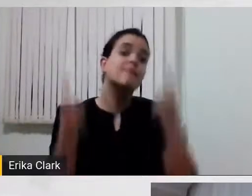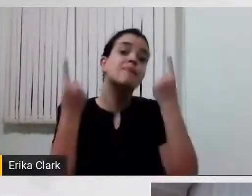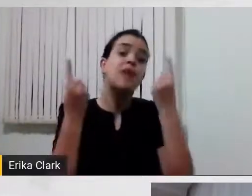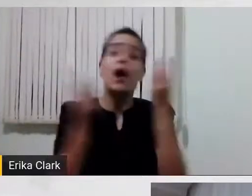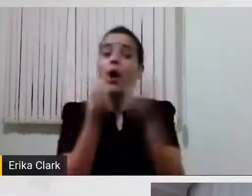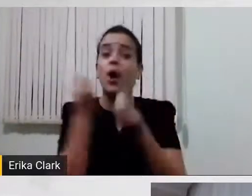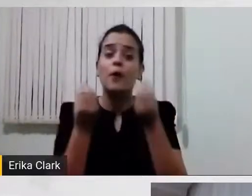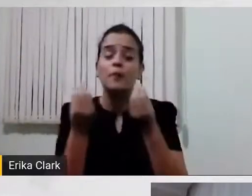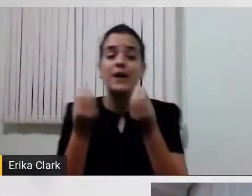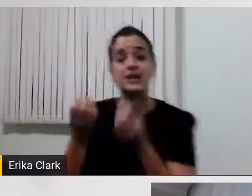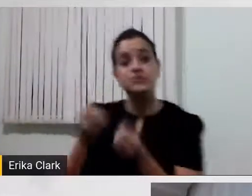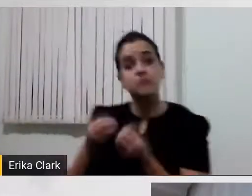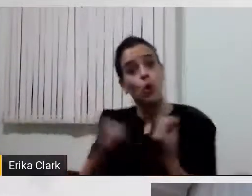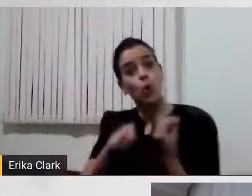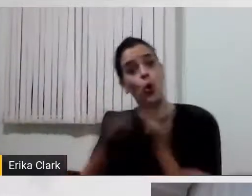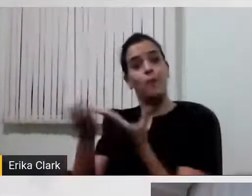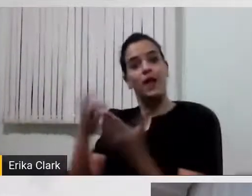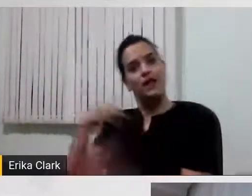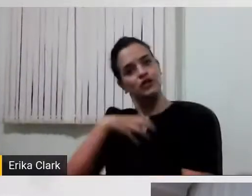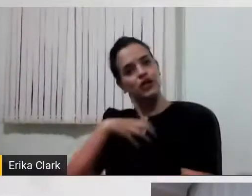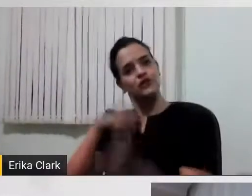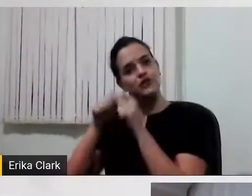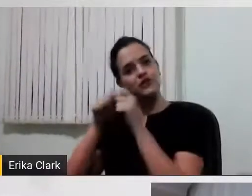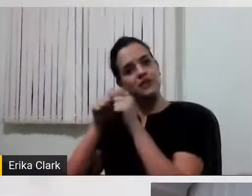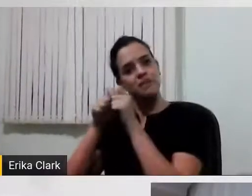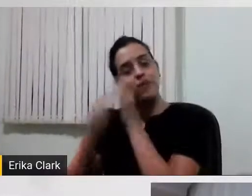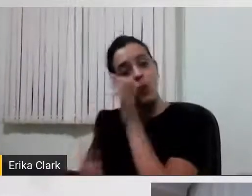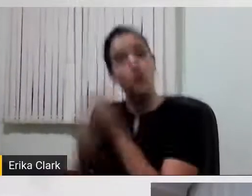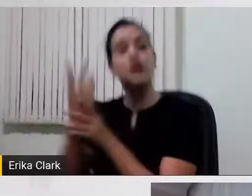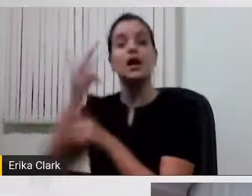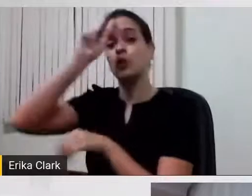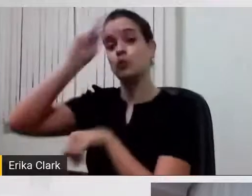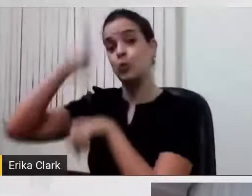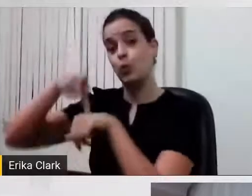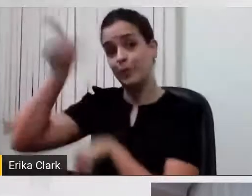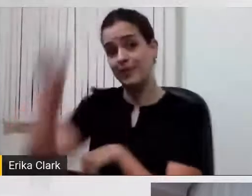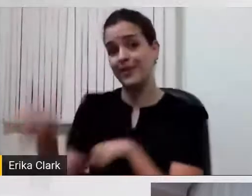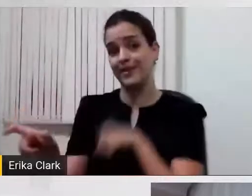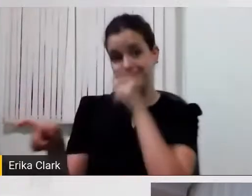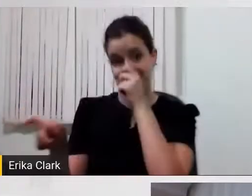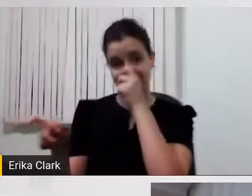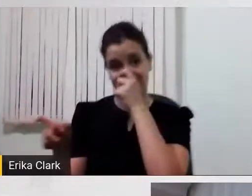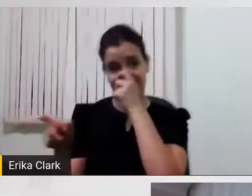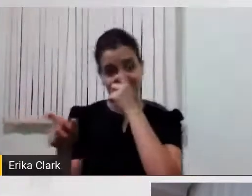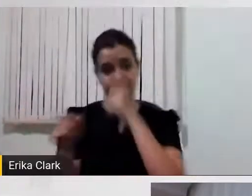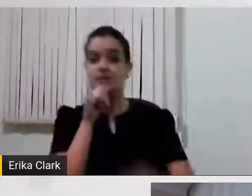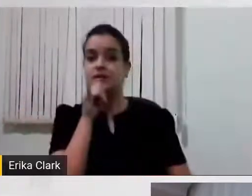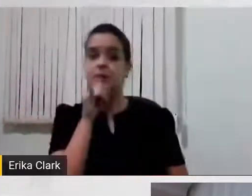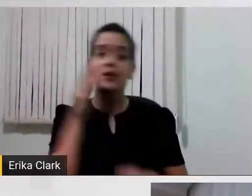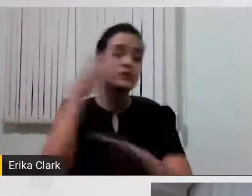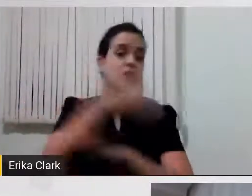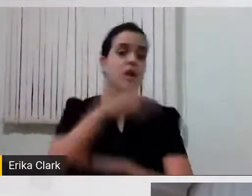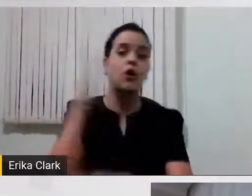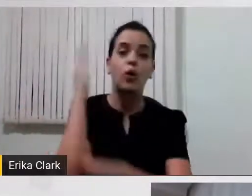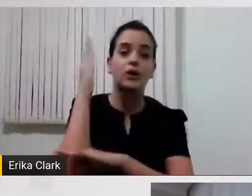autônoma também. Aí, ela deu o exemplo que ela chega no hotel e ela gosta de água mineral com gás. Ela abre o